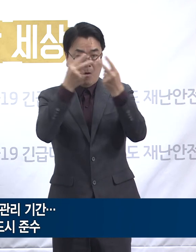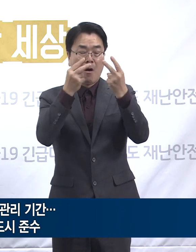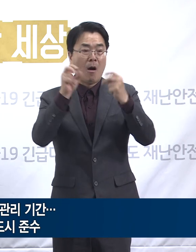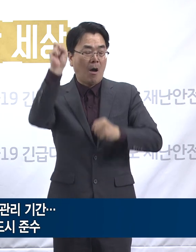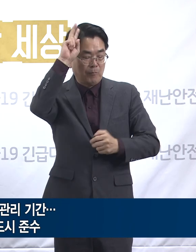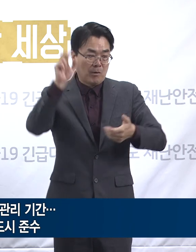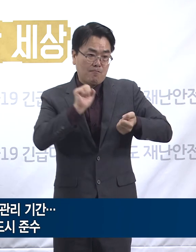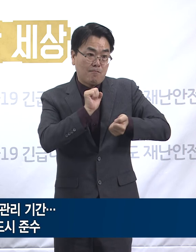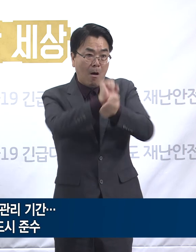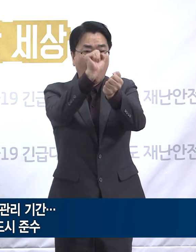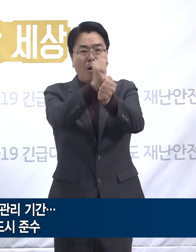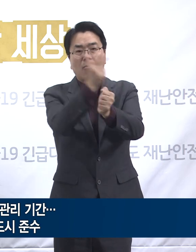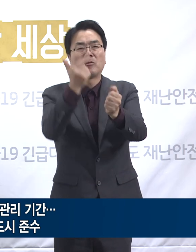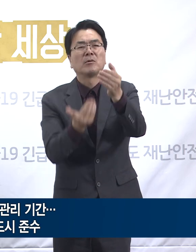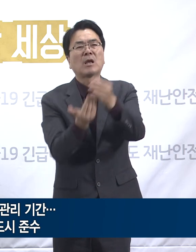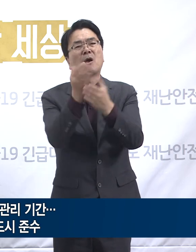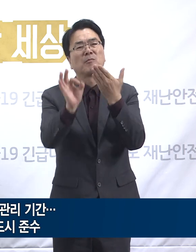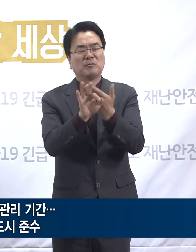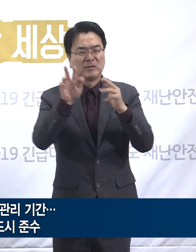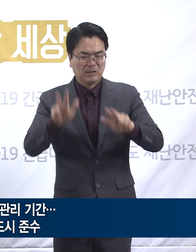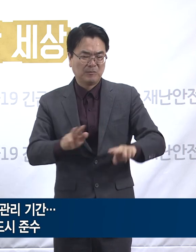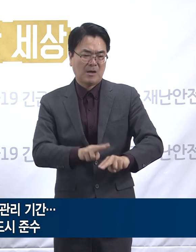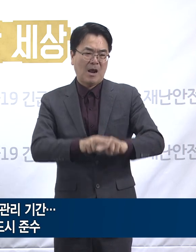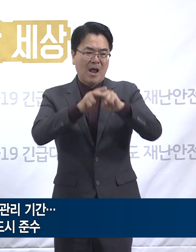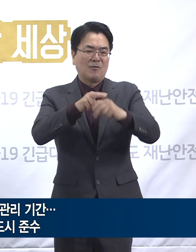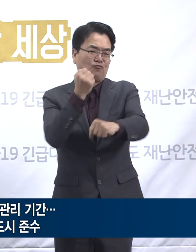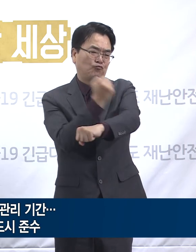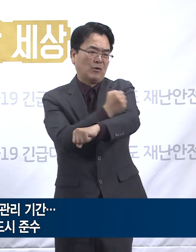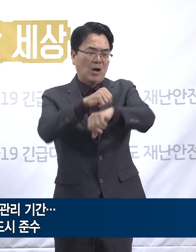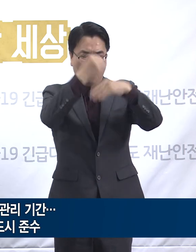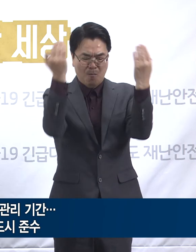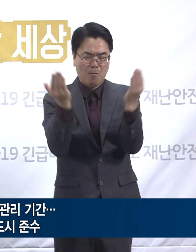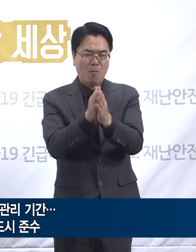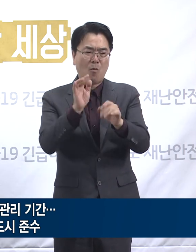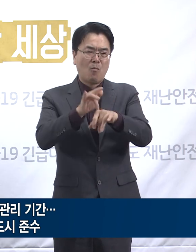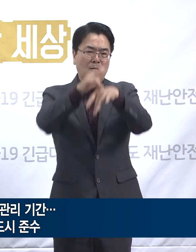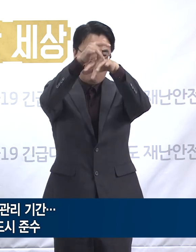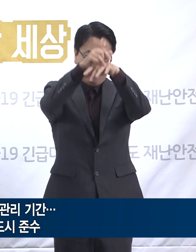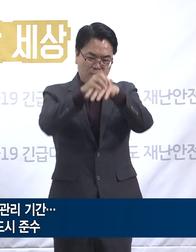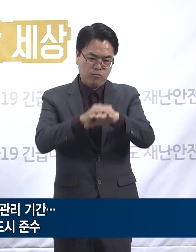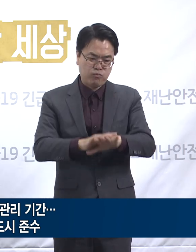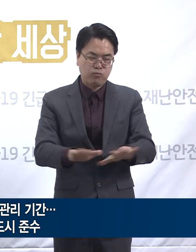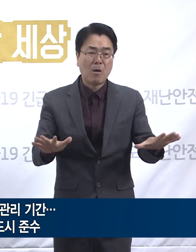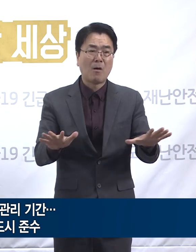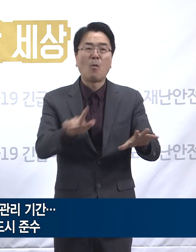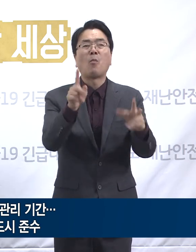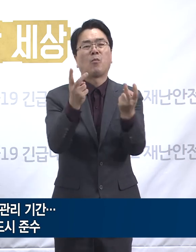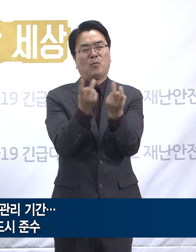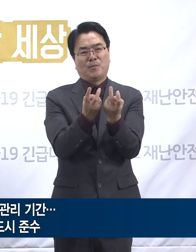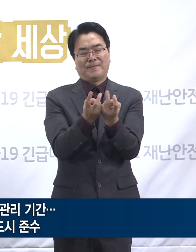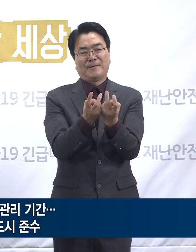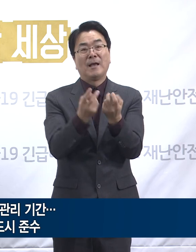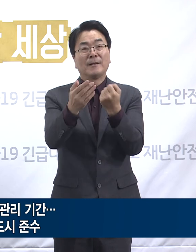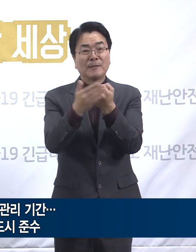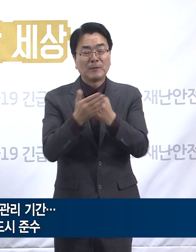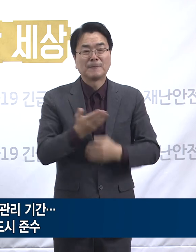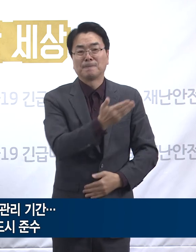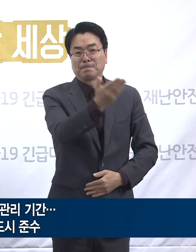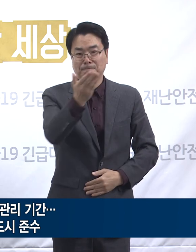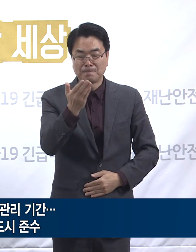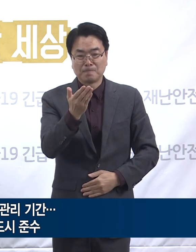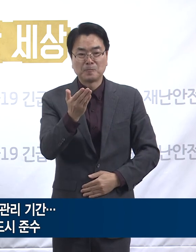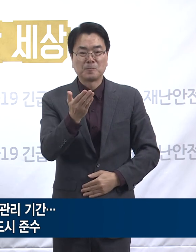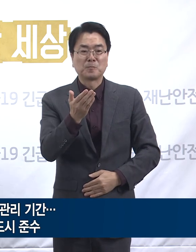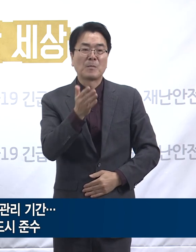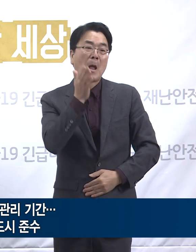되어버린다면 모두가 노력하여 쌓아올린 공동체의 방역시스템이 무너지게 될 것은 자명한 일입니다. 도민이 여러분께서는